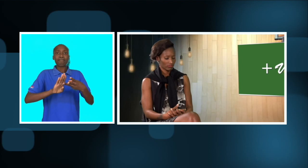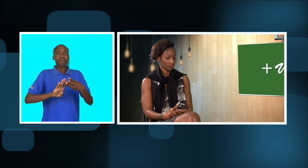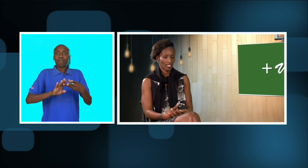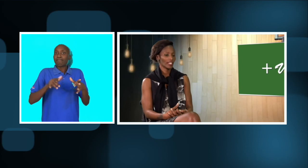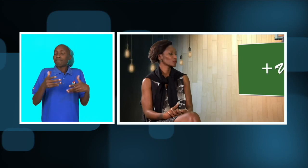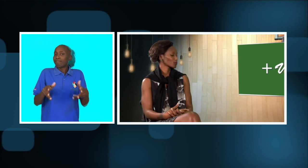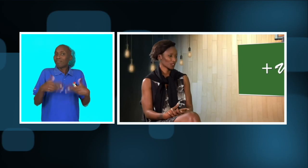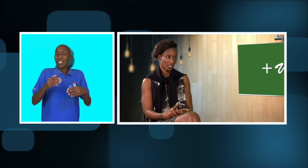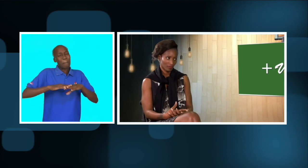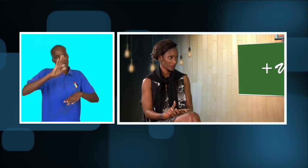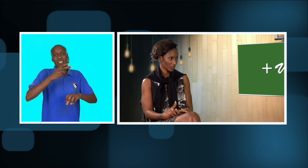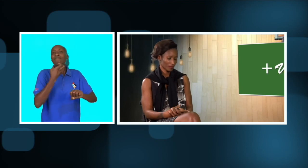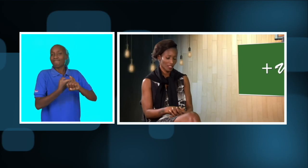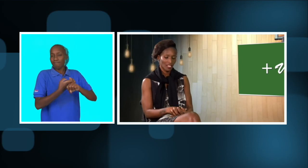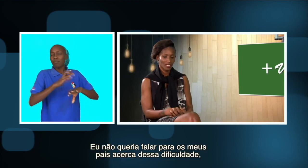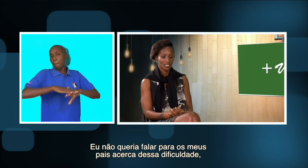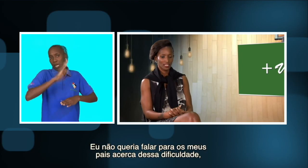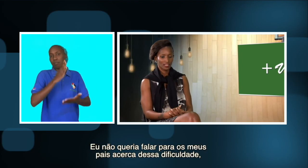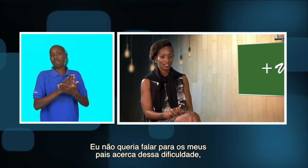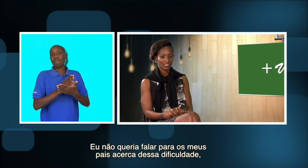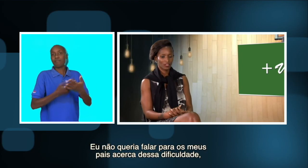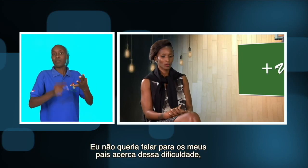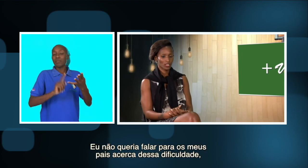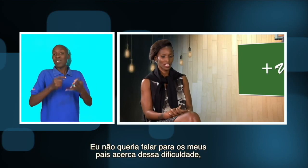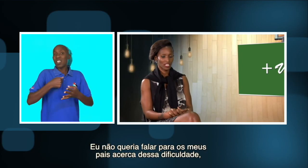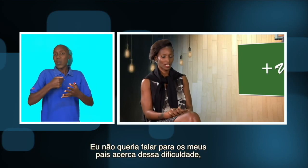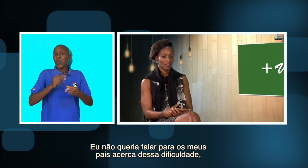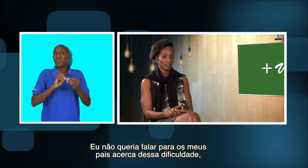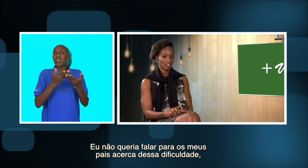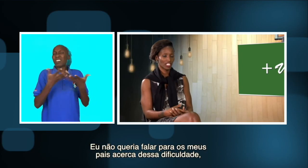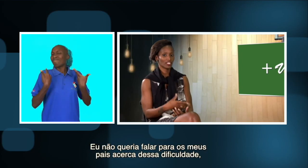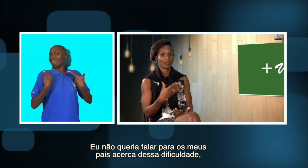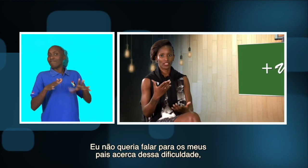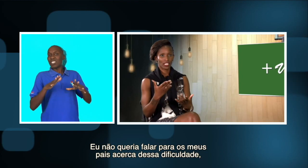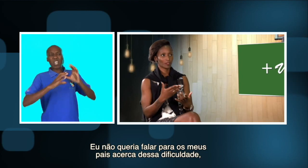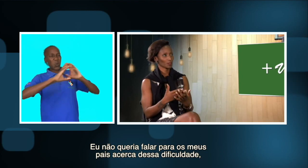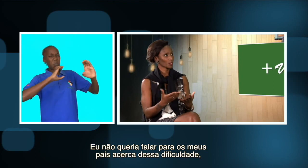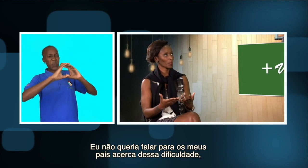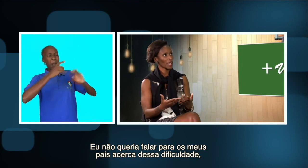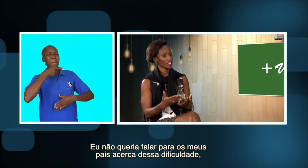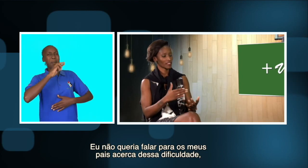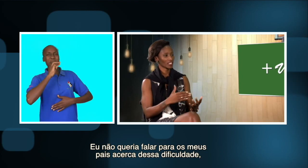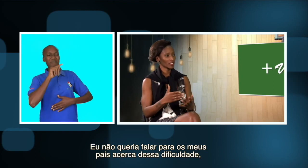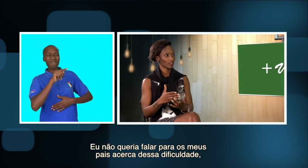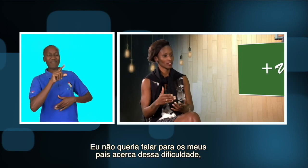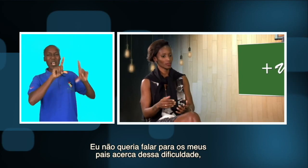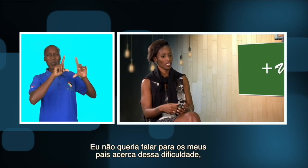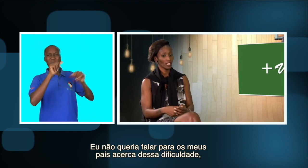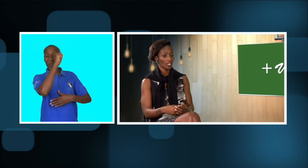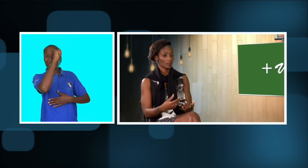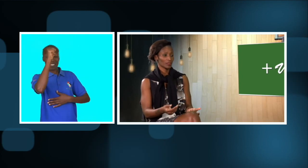Era muito puxado, mesmo. E eu não queria falar com os meus pais acerca dessa